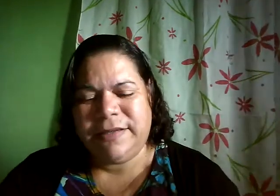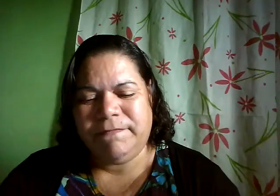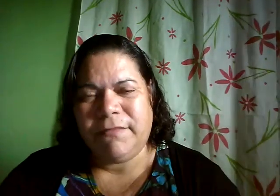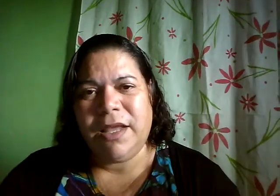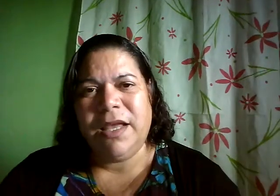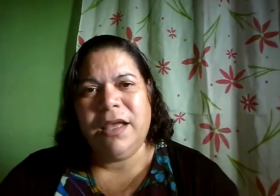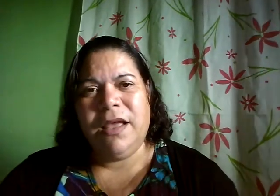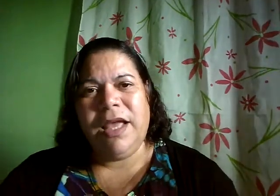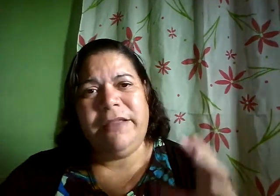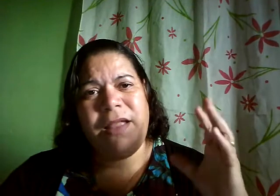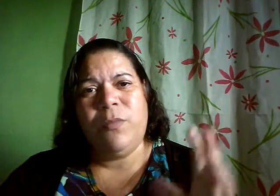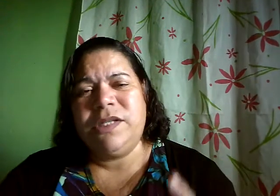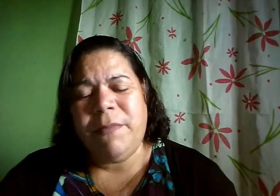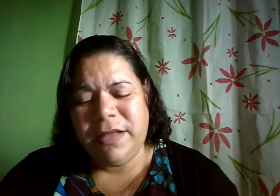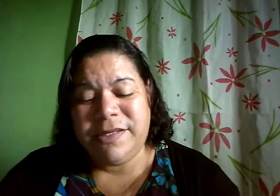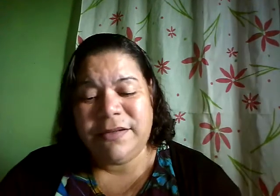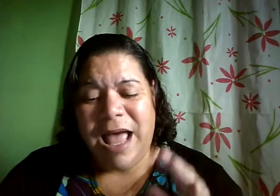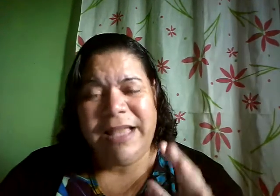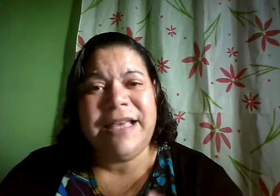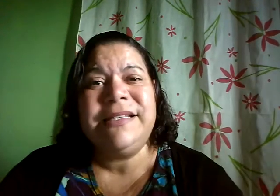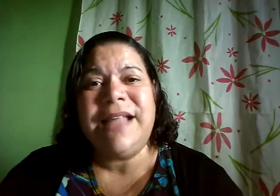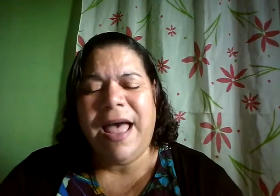então meus amados aqui está